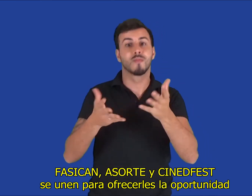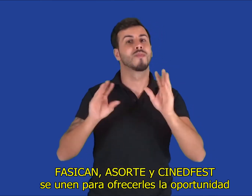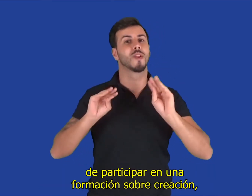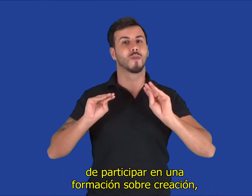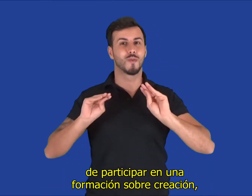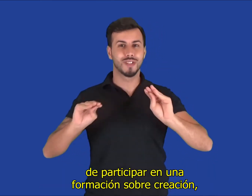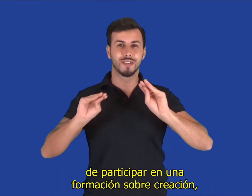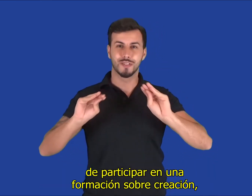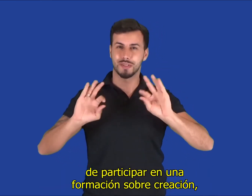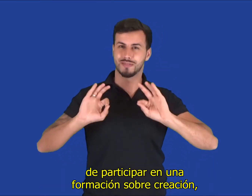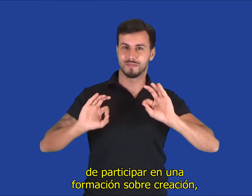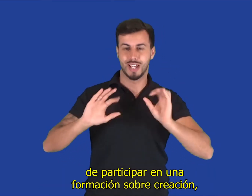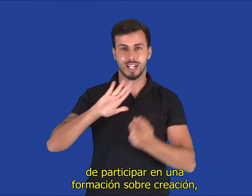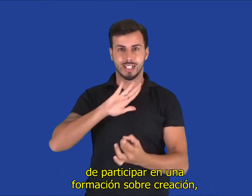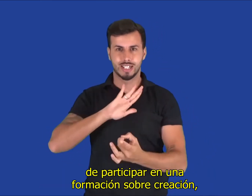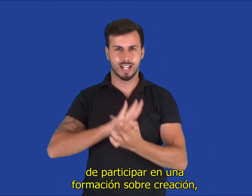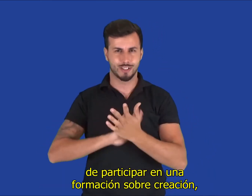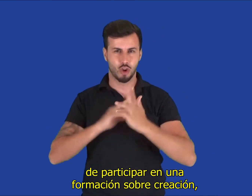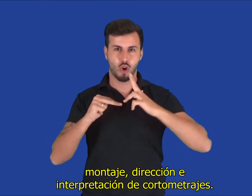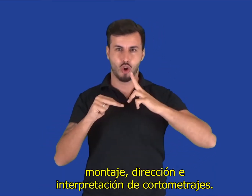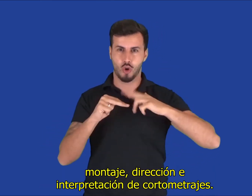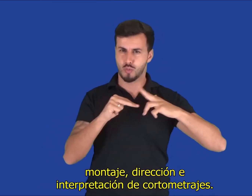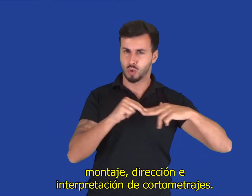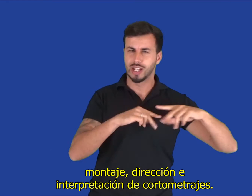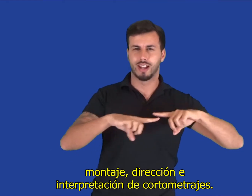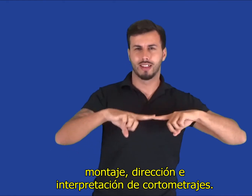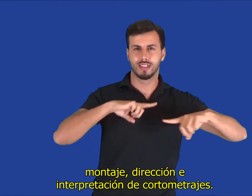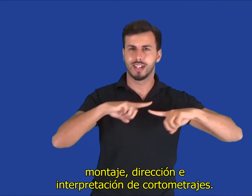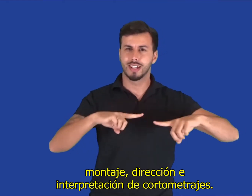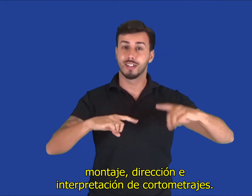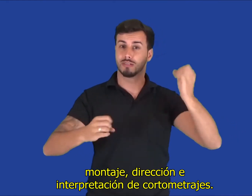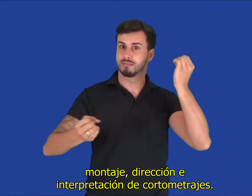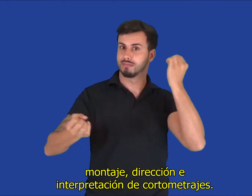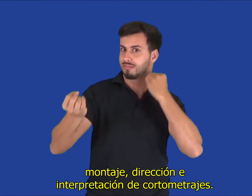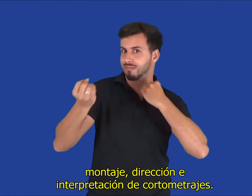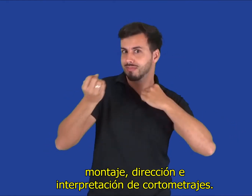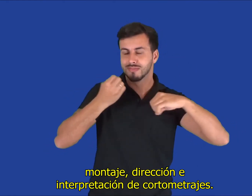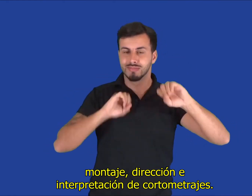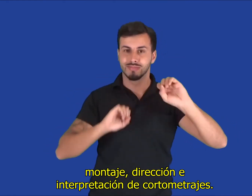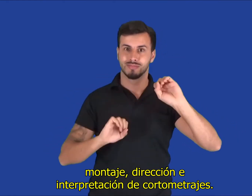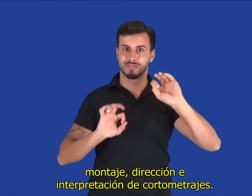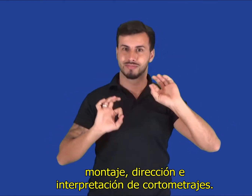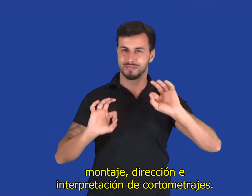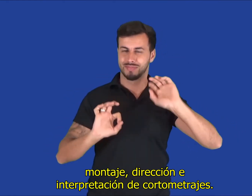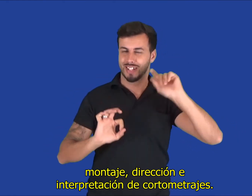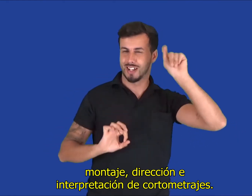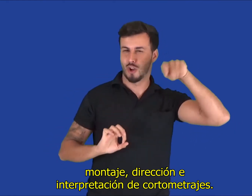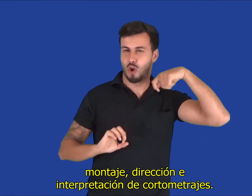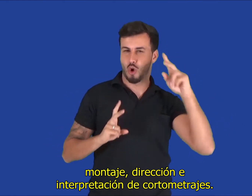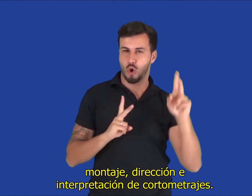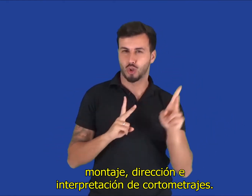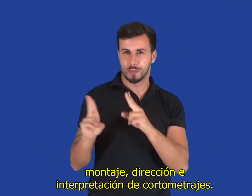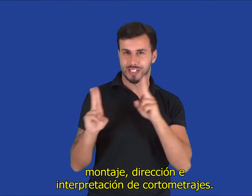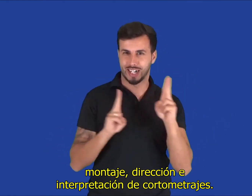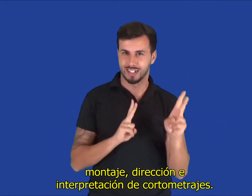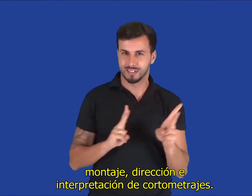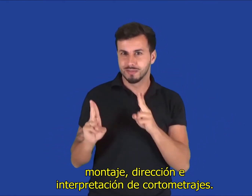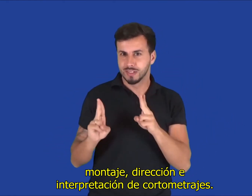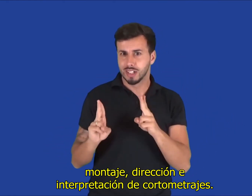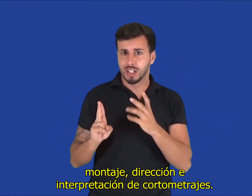participar en una formación sobre creación, montaje, dirección e interpretación